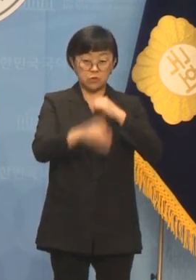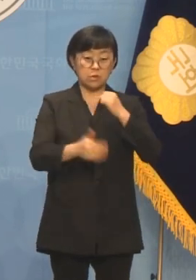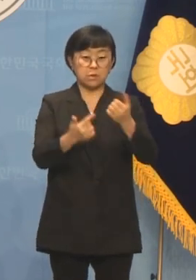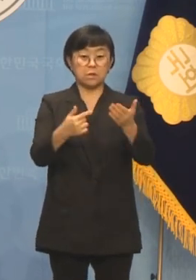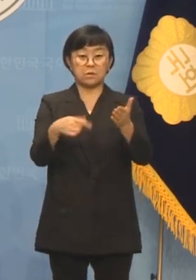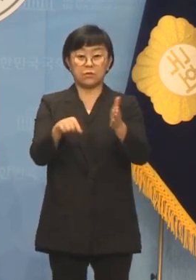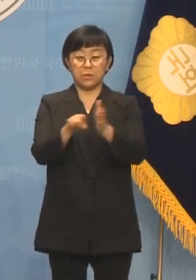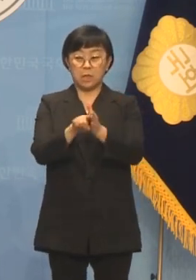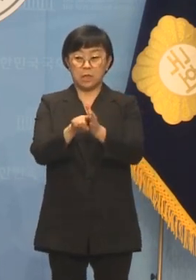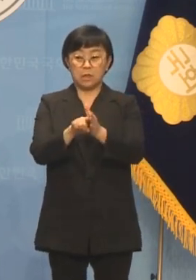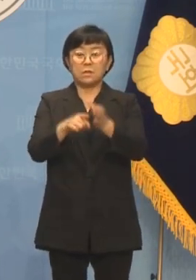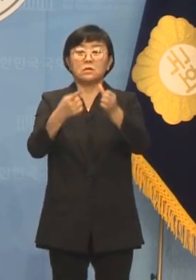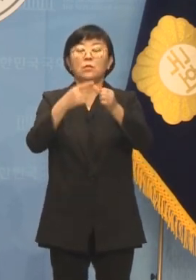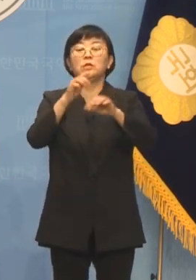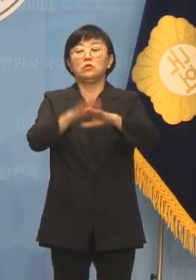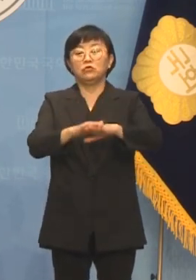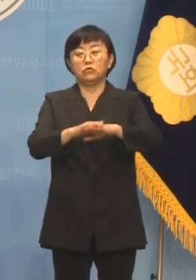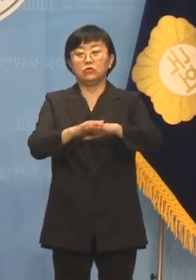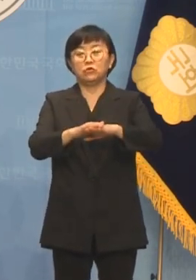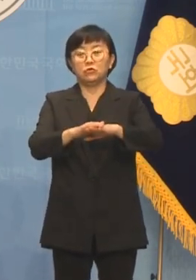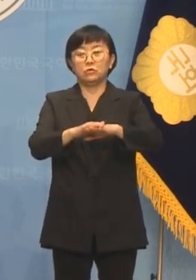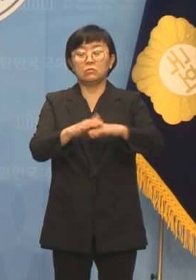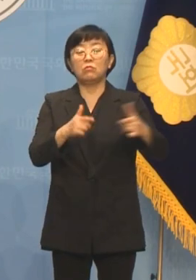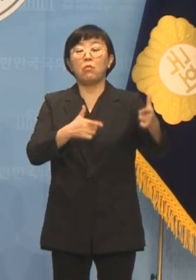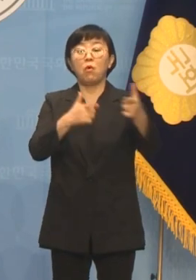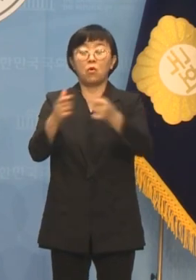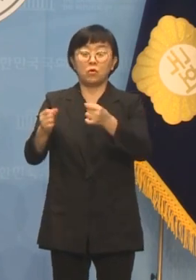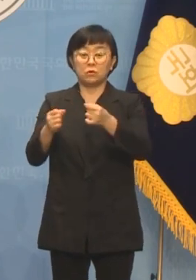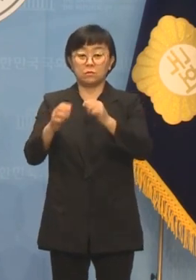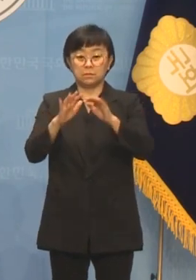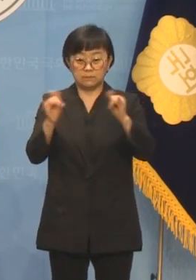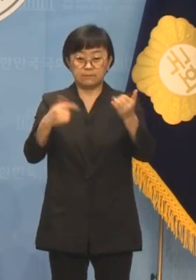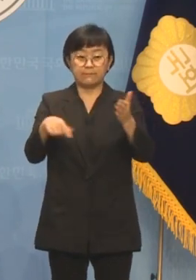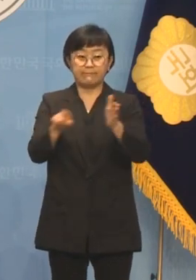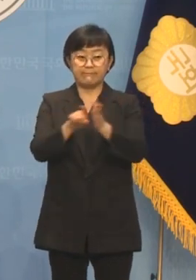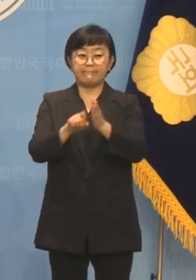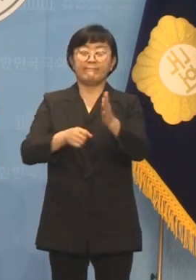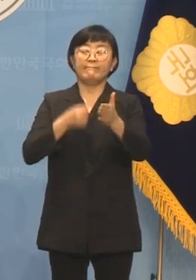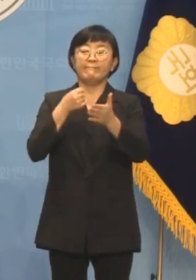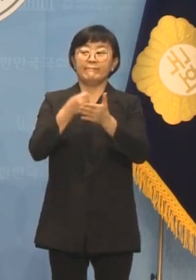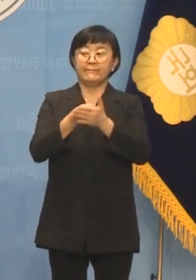최우선으로 생각하는 모든 이들의 결단을 것입니다.